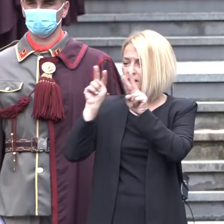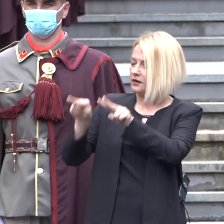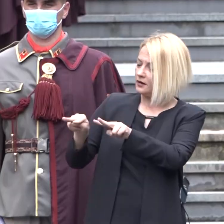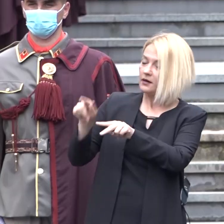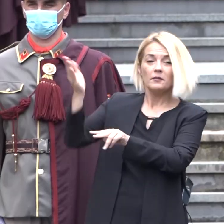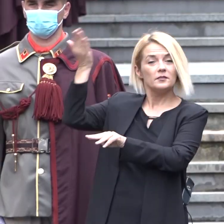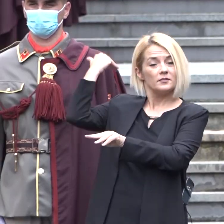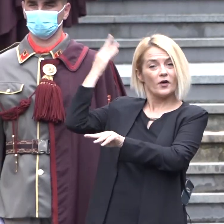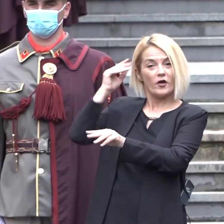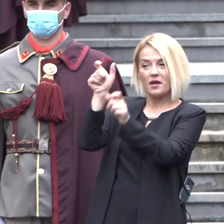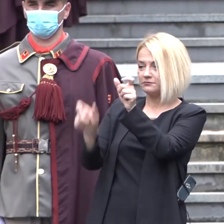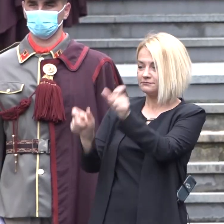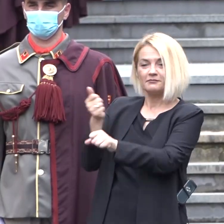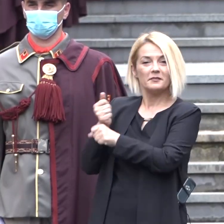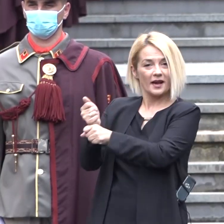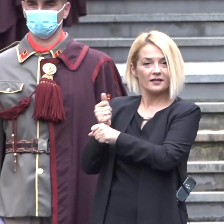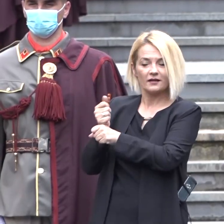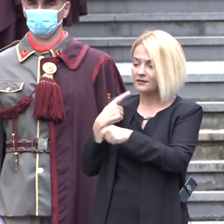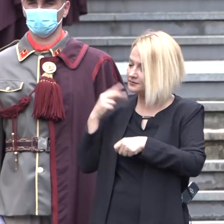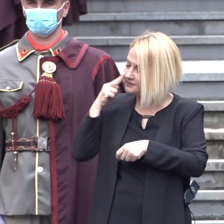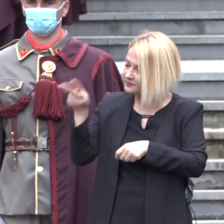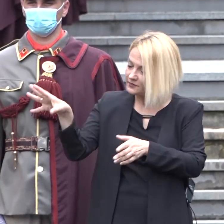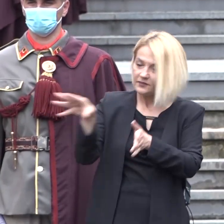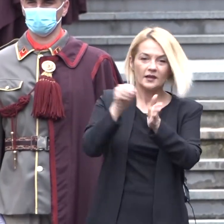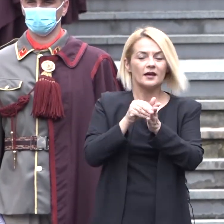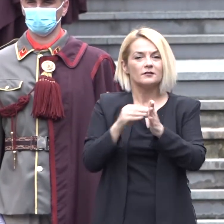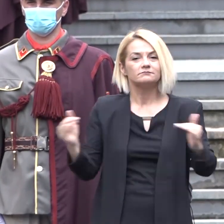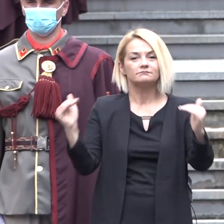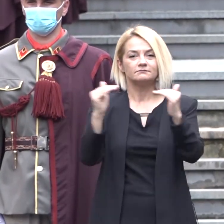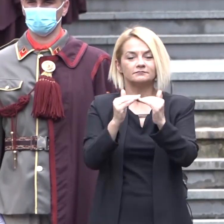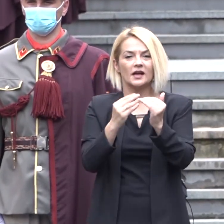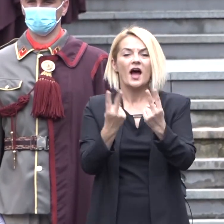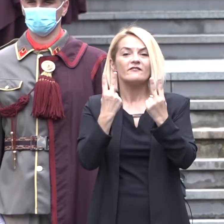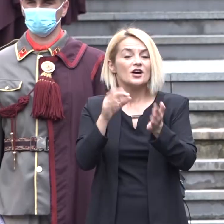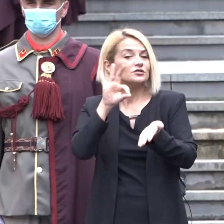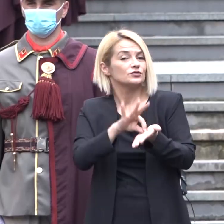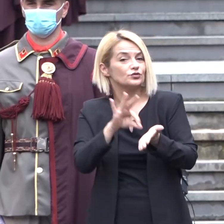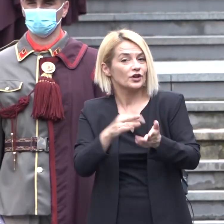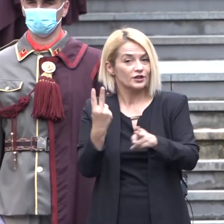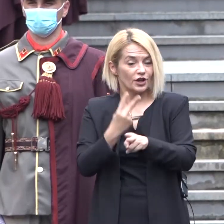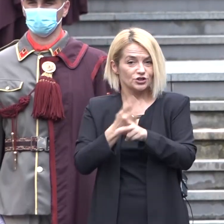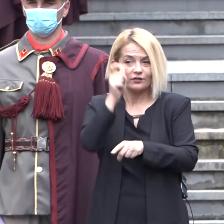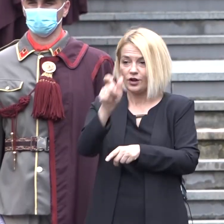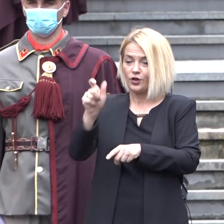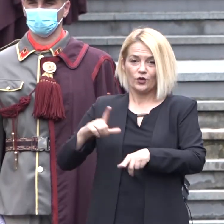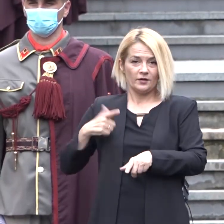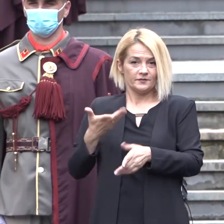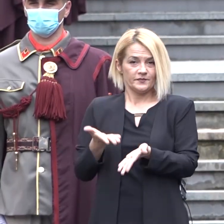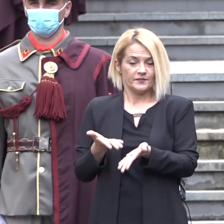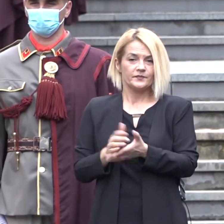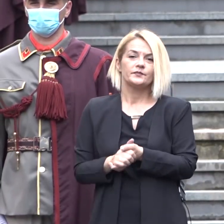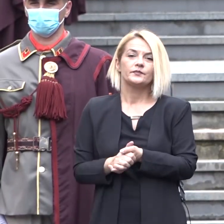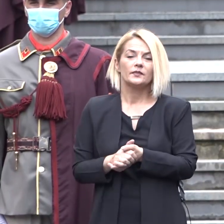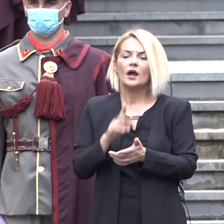генерација пратеници да изградиме единство околу виталните интереси на граѓаните. Клучна специфика